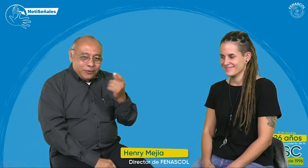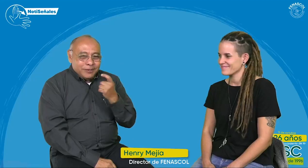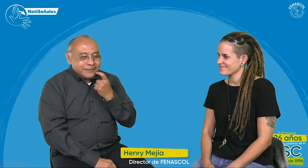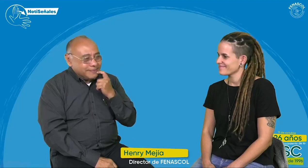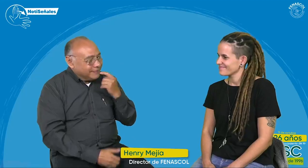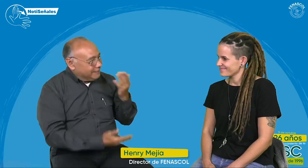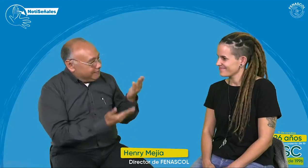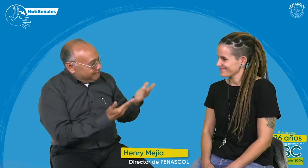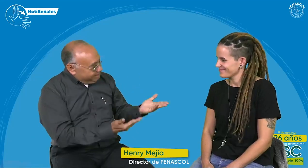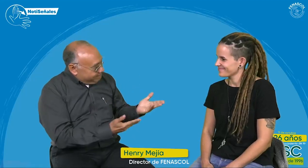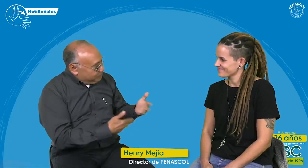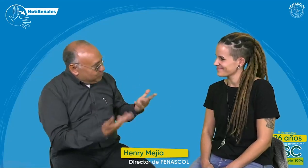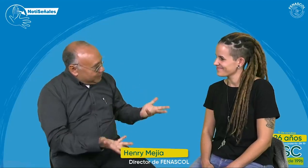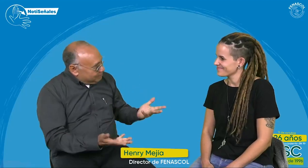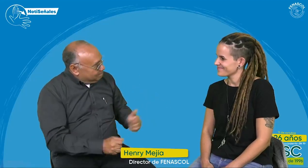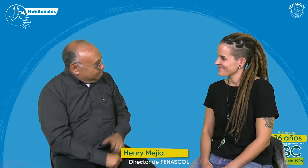Hola Mónica, ¿cómo estás?